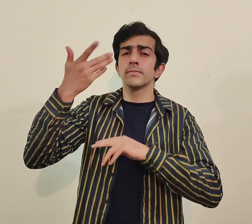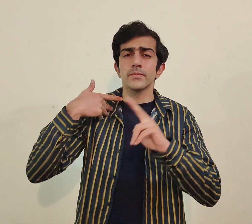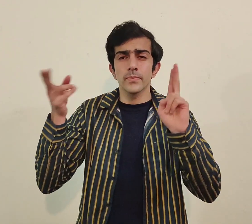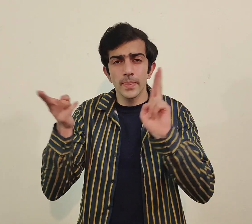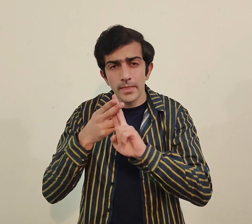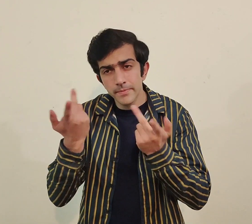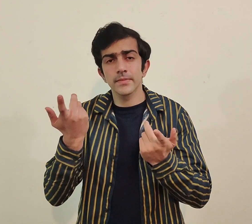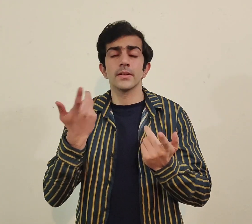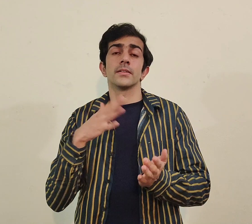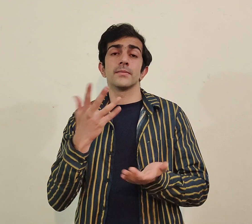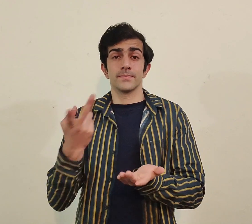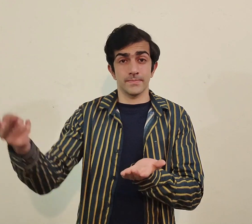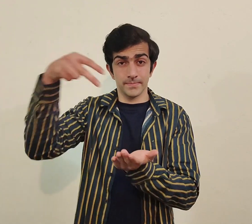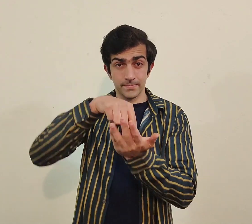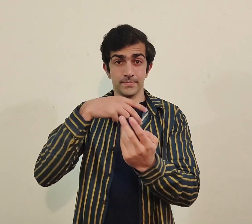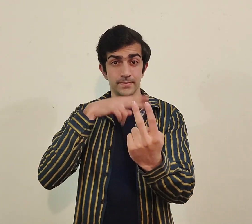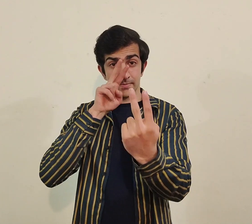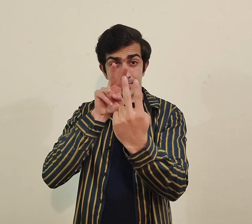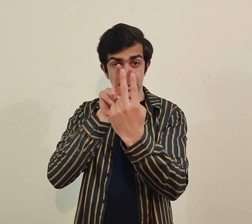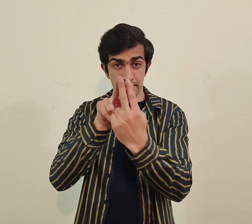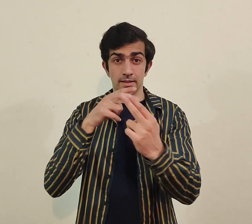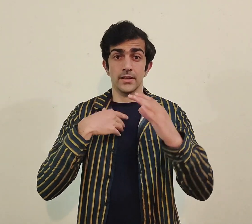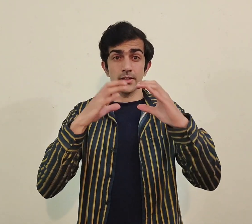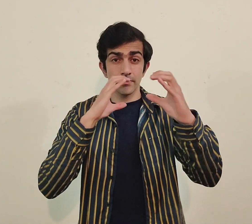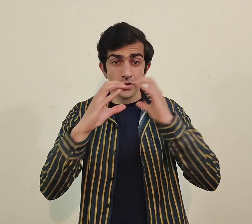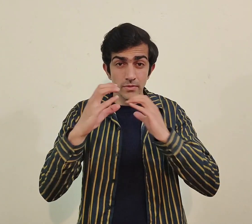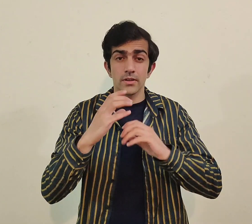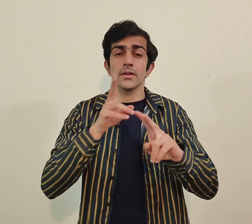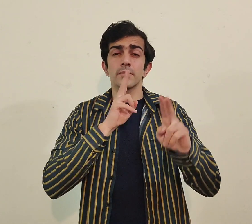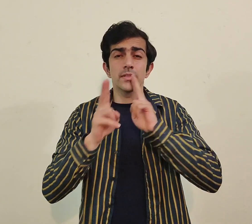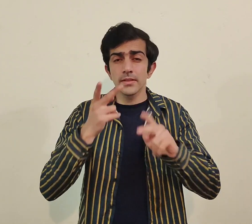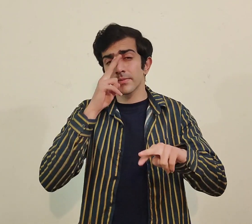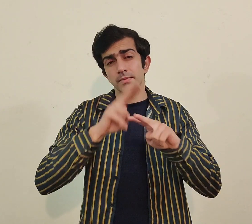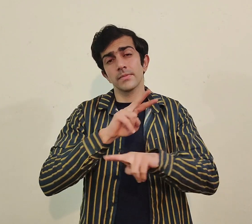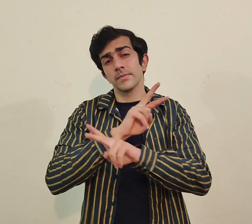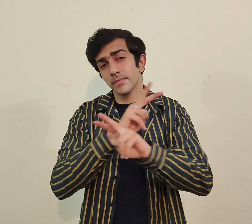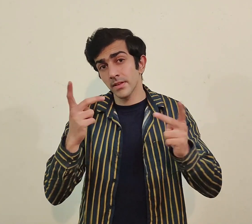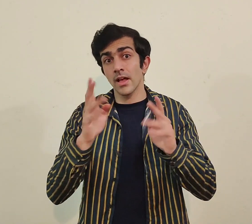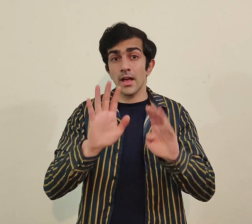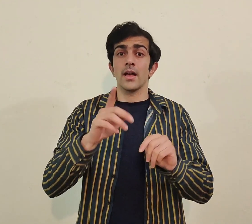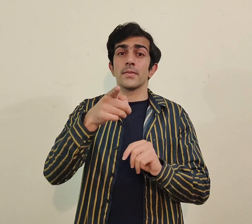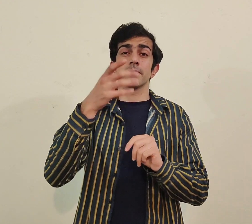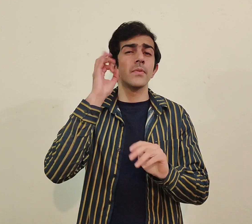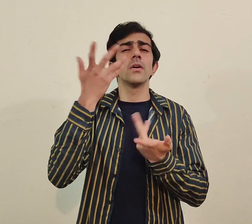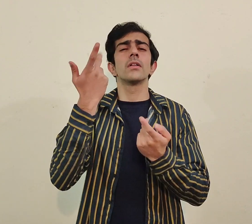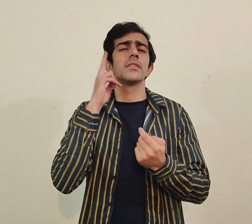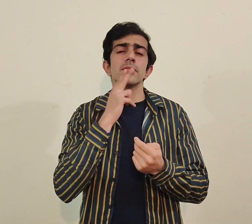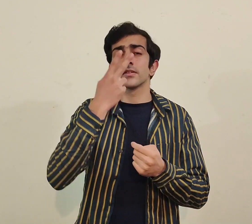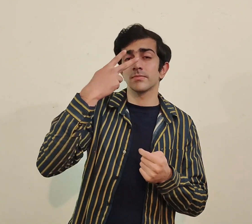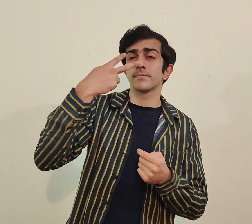فرینڈ ہے ہیرنگ ہے کوئی بھی دوست ہو سکتا ہے اور میں اس سے کمیونیکیٹ کر رہا ہوں یا بات چیت ہو رہی ہے ڈیفرینڈ کوئی بھی فن نہیں یا